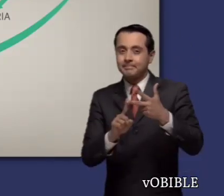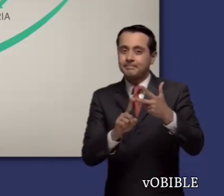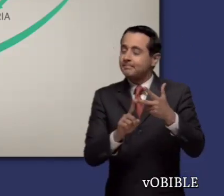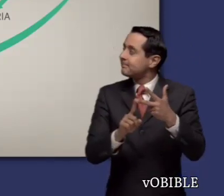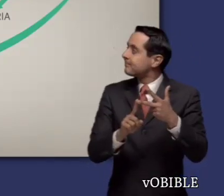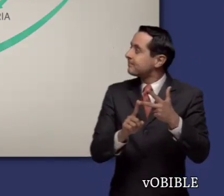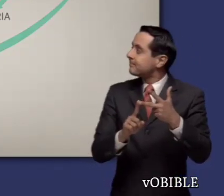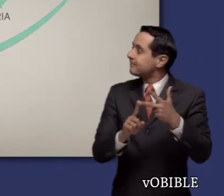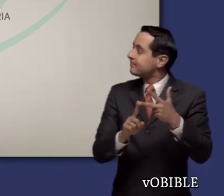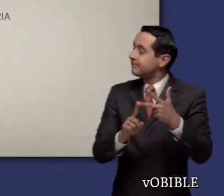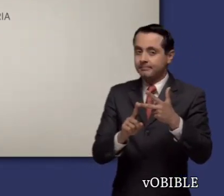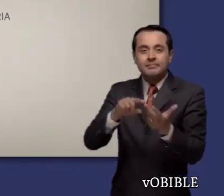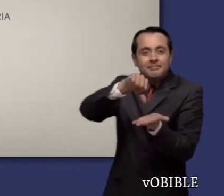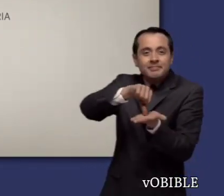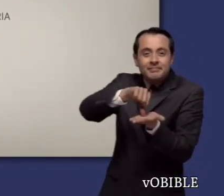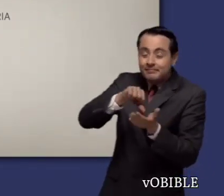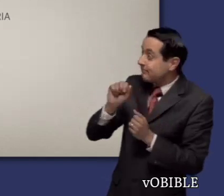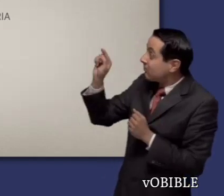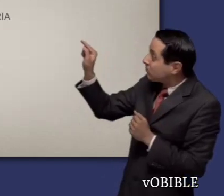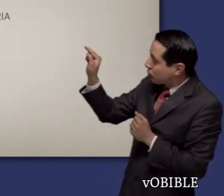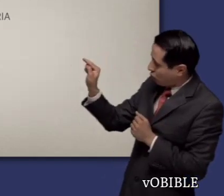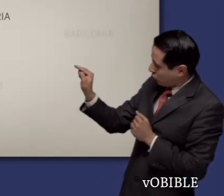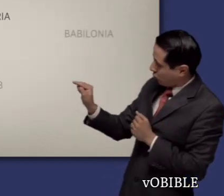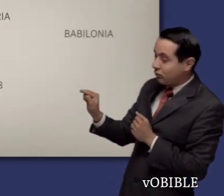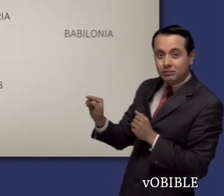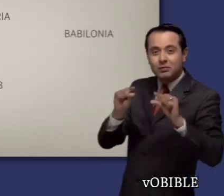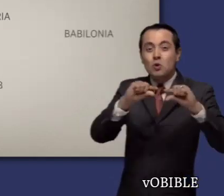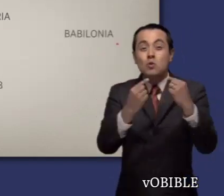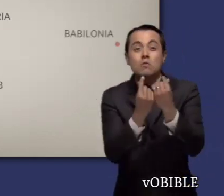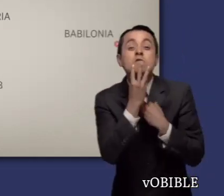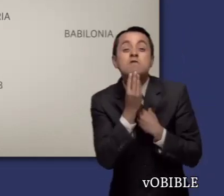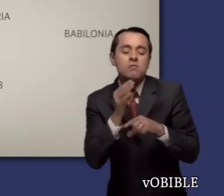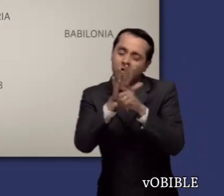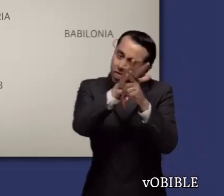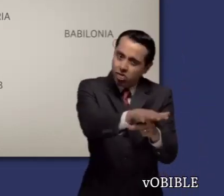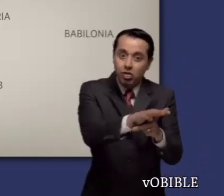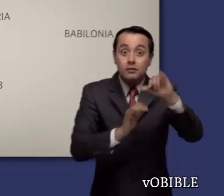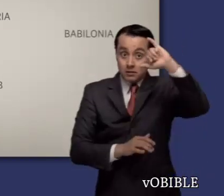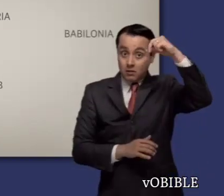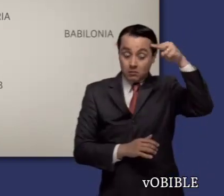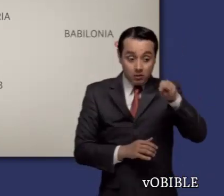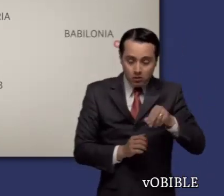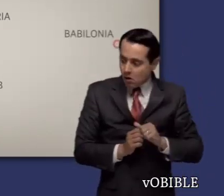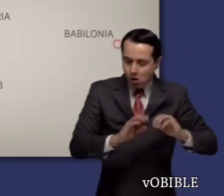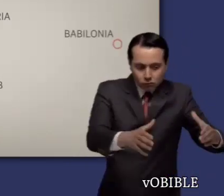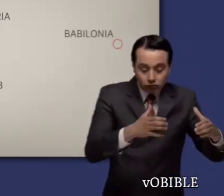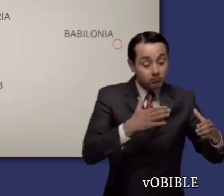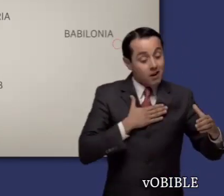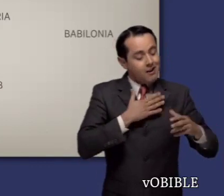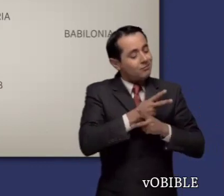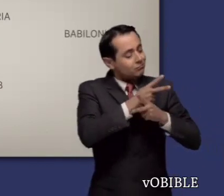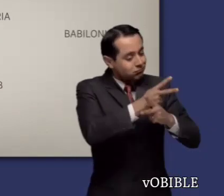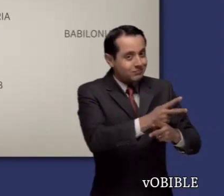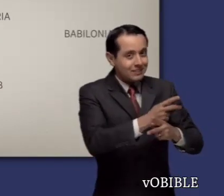amenaza. Los capítulos trece a veintitrés contienen declaraciones contra Babilonia y otras naciones por